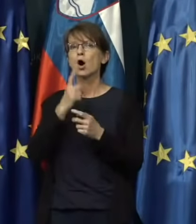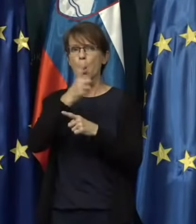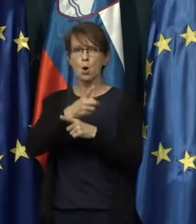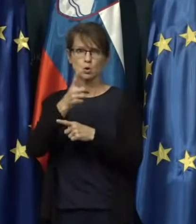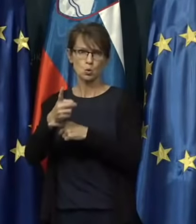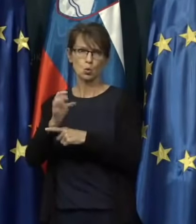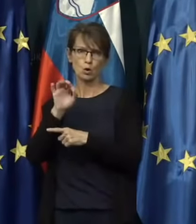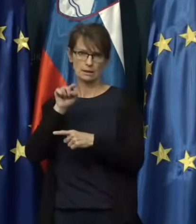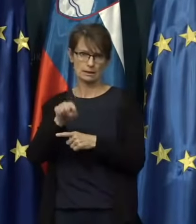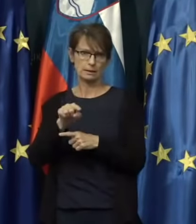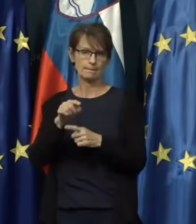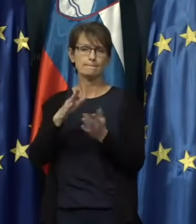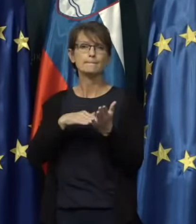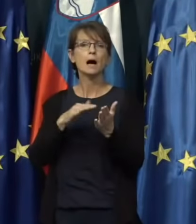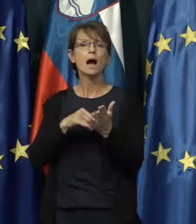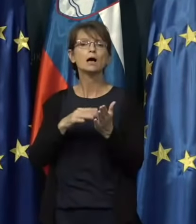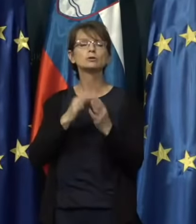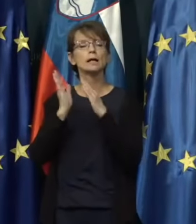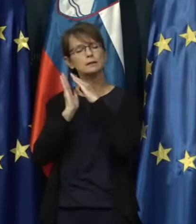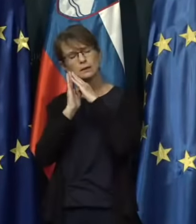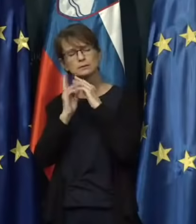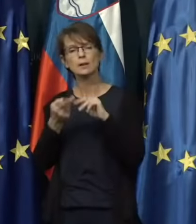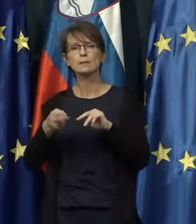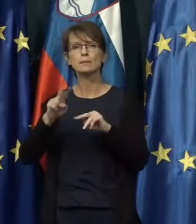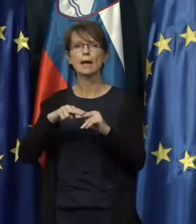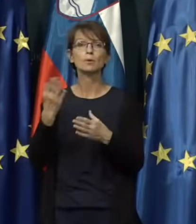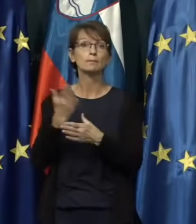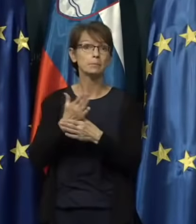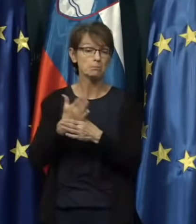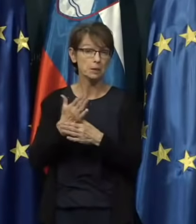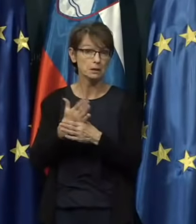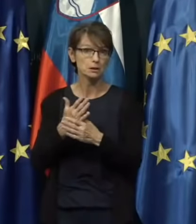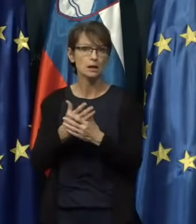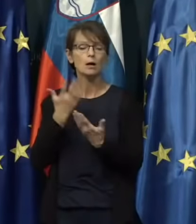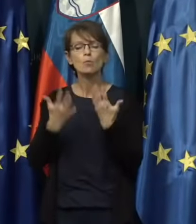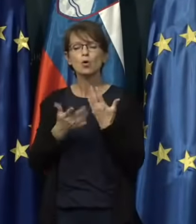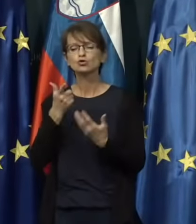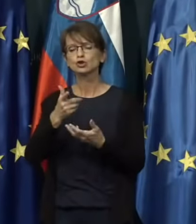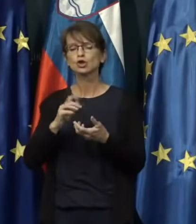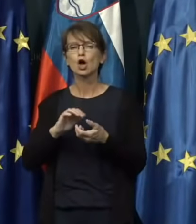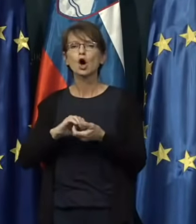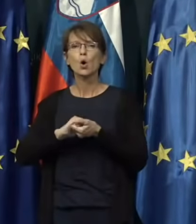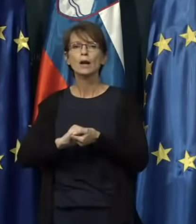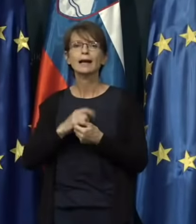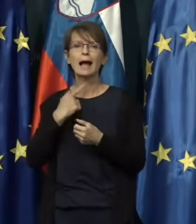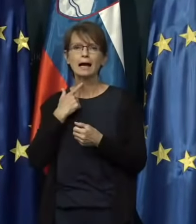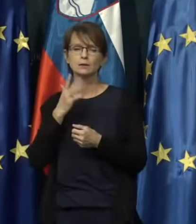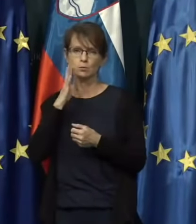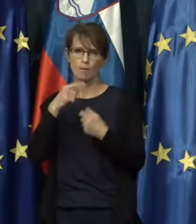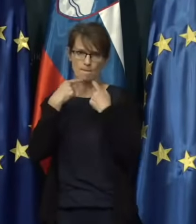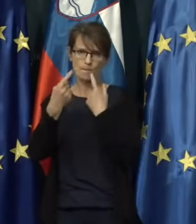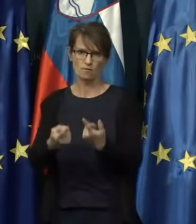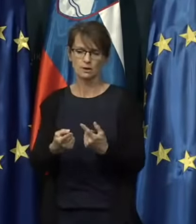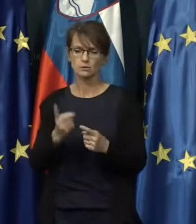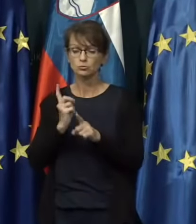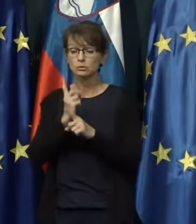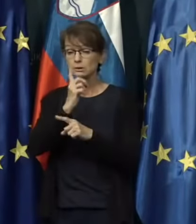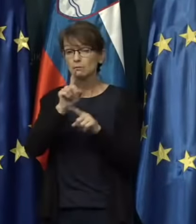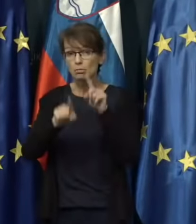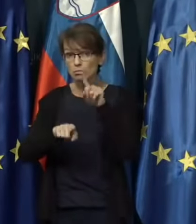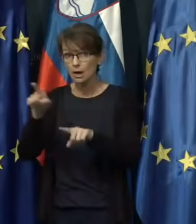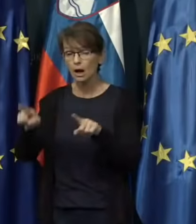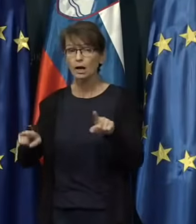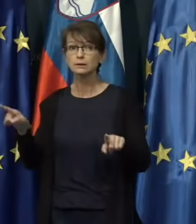odločam o tem, kakšna namestitev je najprimernejša. Morda bo kolega Gantar lahko tu povedal, ker moramo tudi nekatere